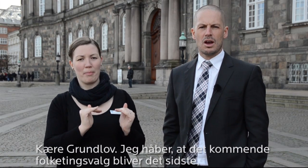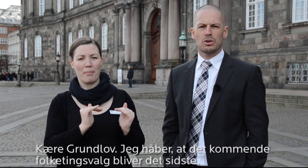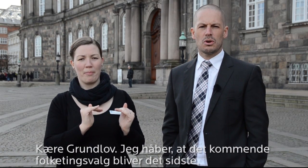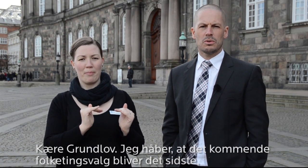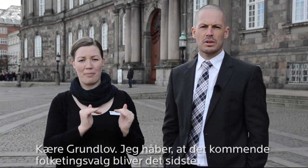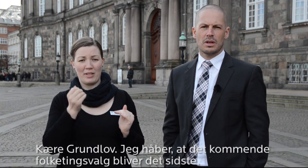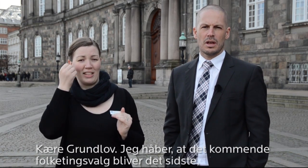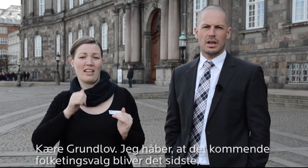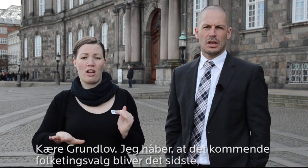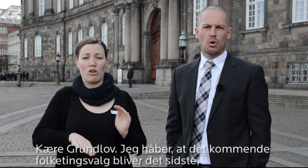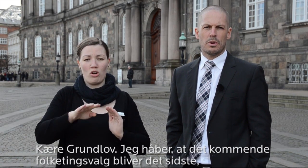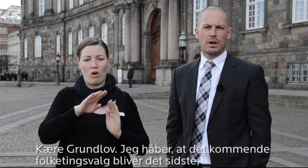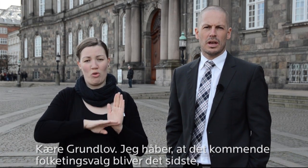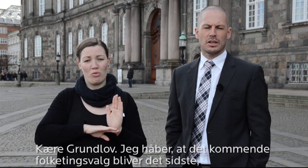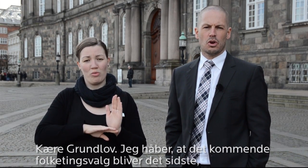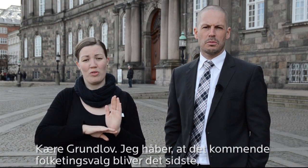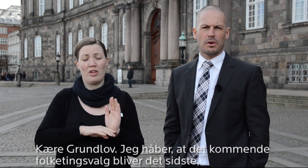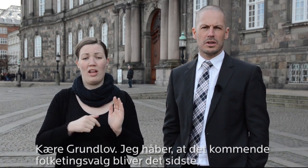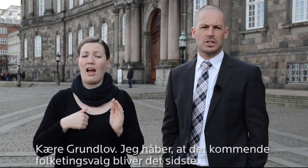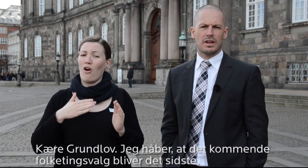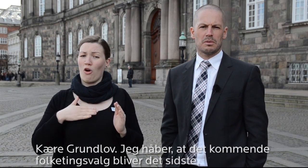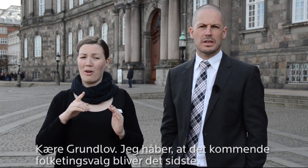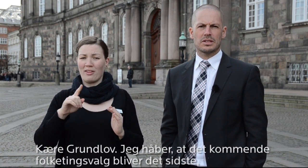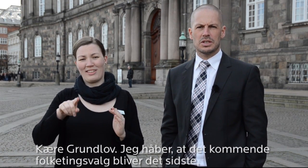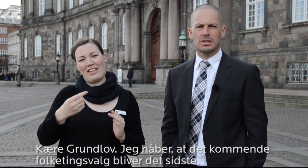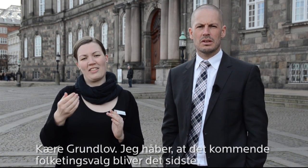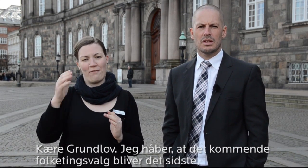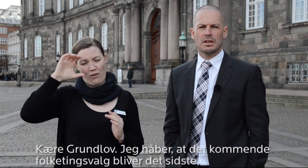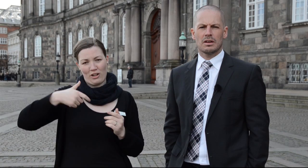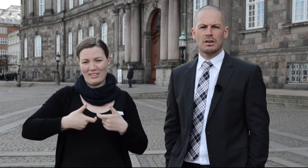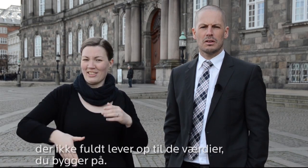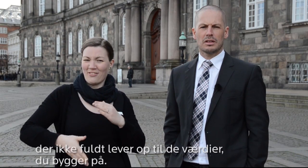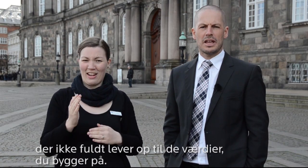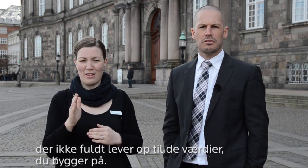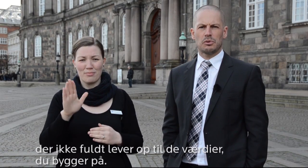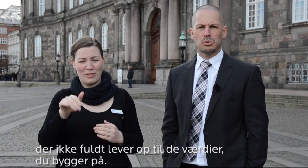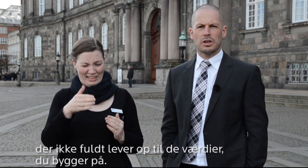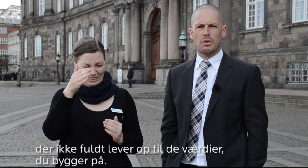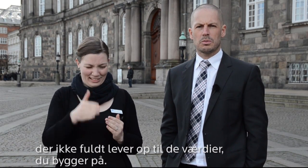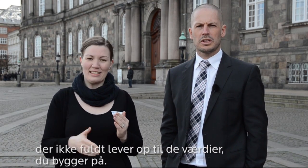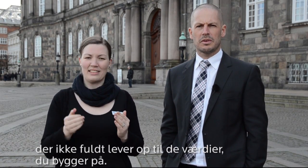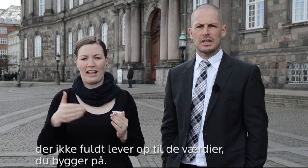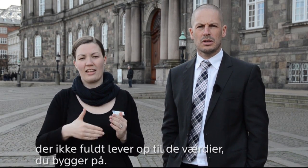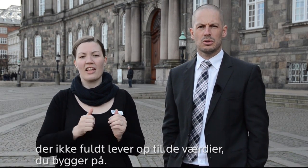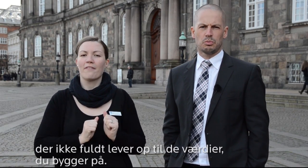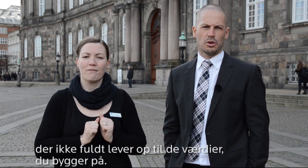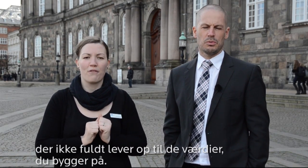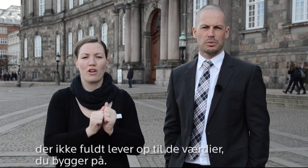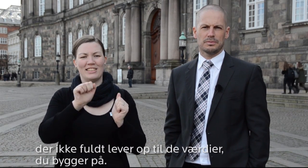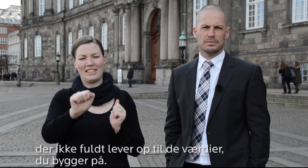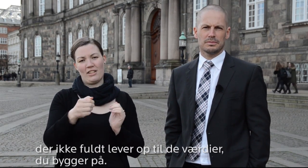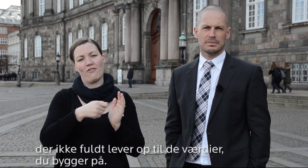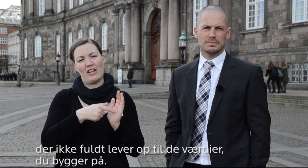Kære grundlov, jeg håber, at det kommende folketingsvalg bliver det sidste, der ikke fuldt ud lever op til de værdier, du